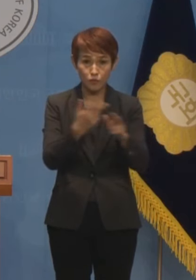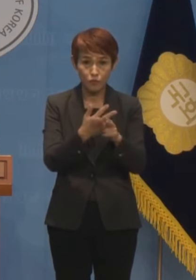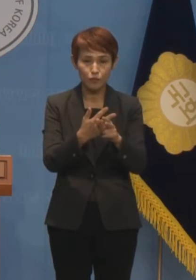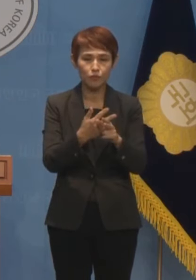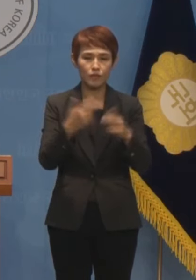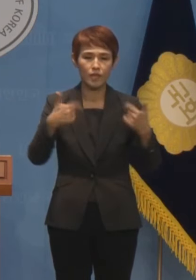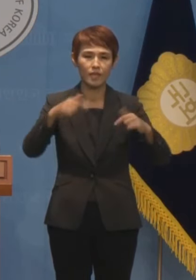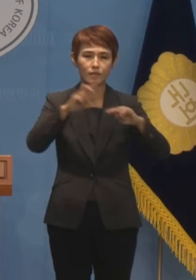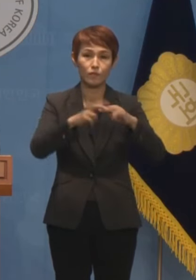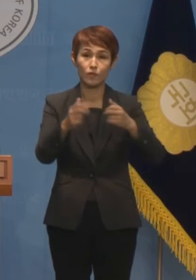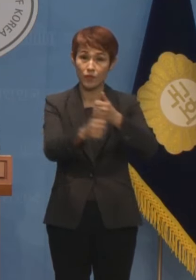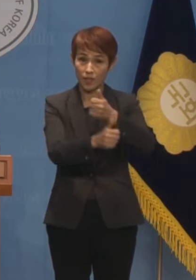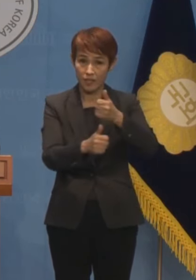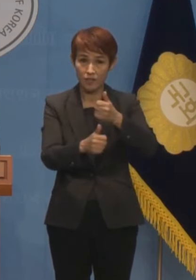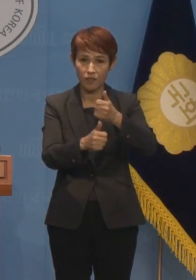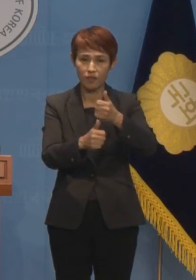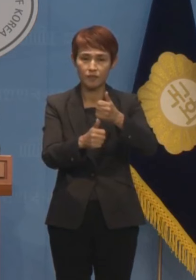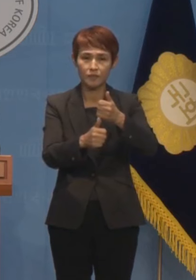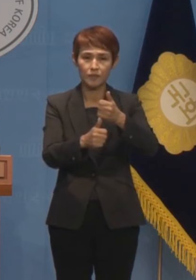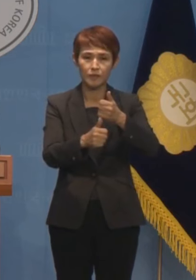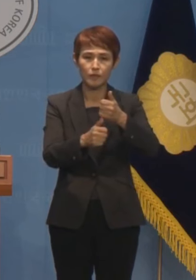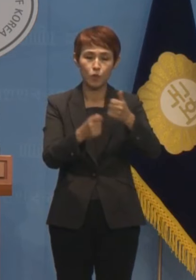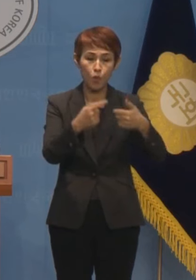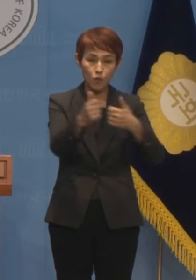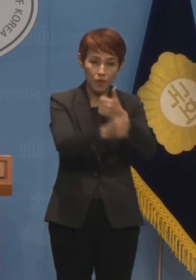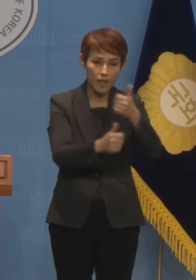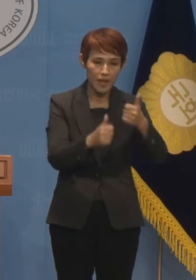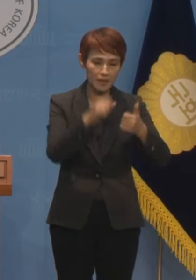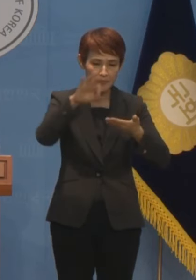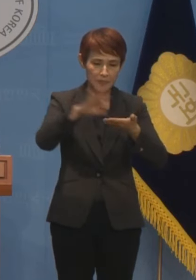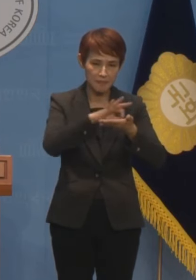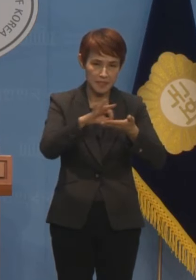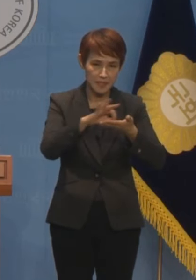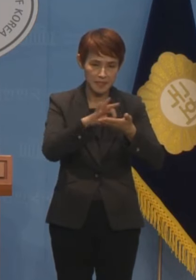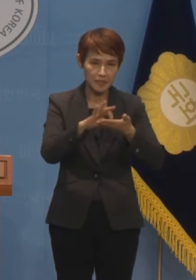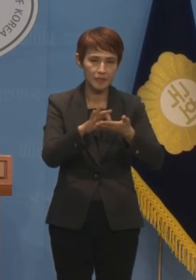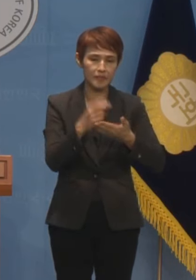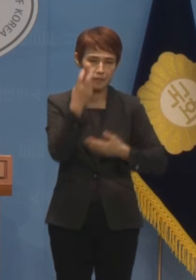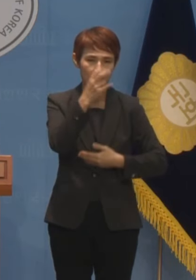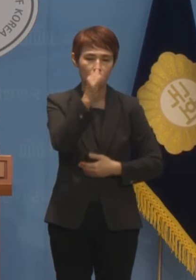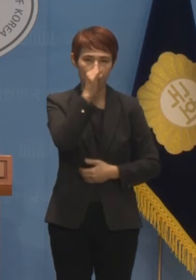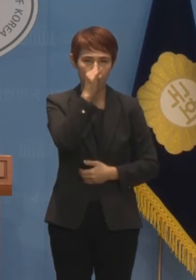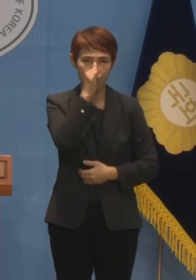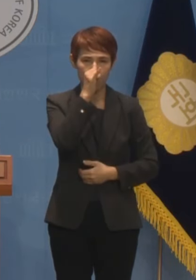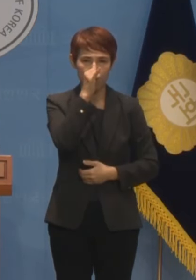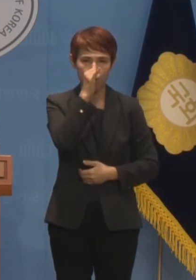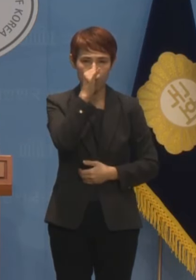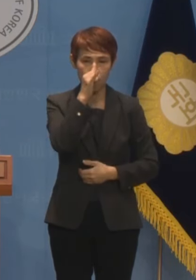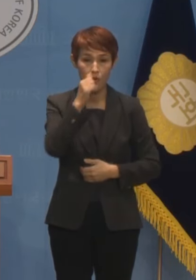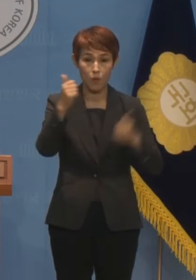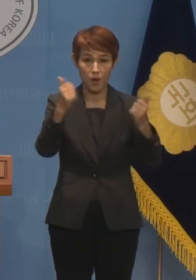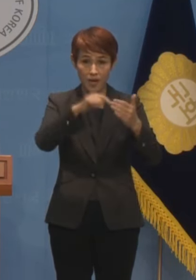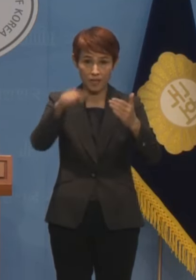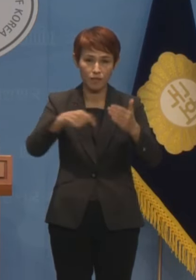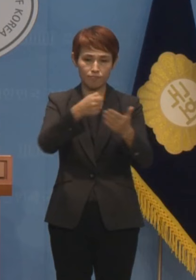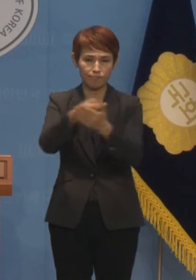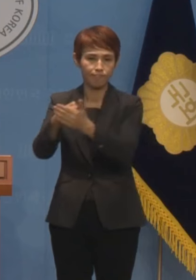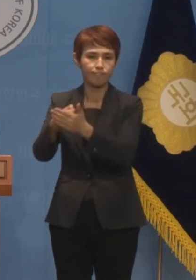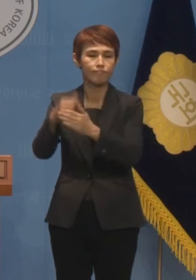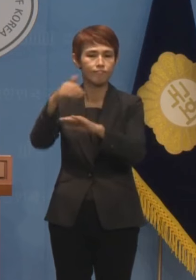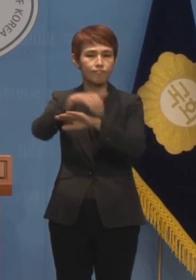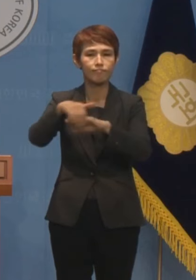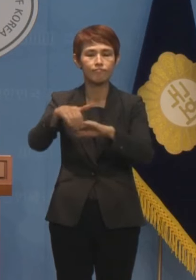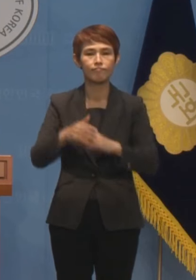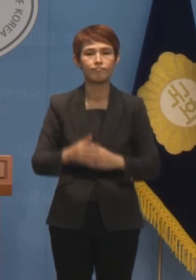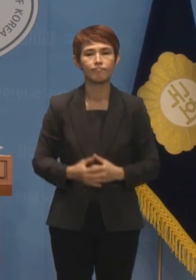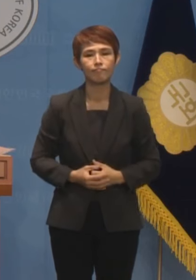상임위원회에서 소위원회에서 예산안 예비 심사가 이뤄질 예정이며 전체회의에서 의결도 진행될